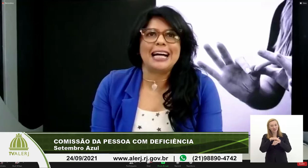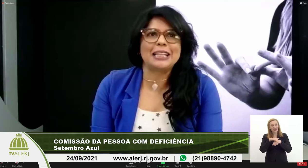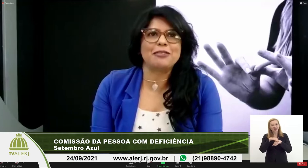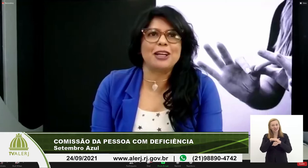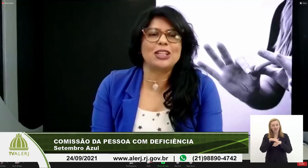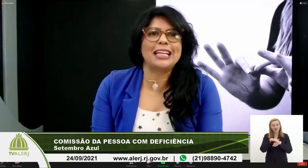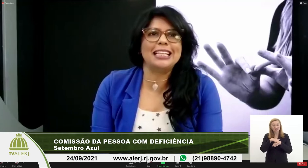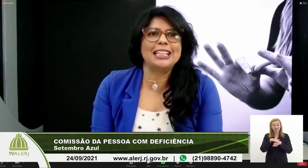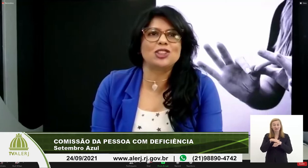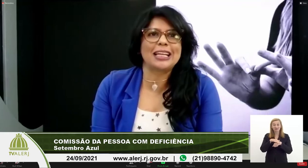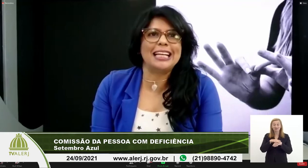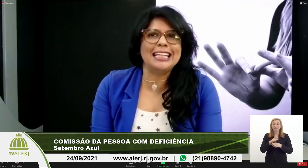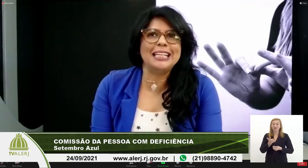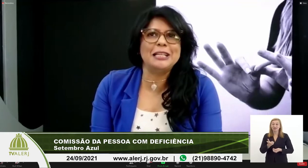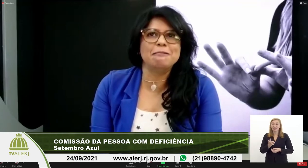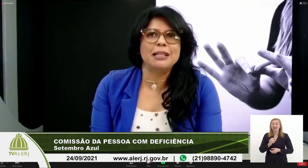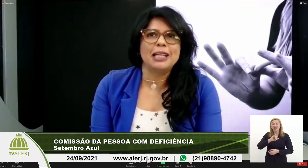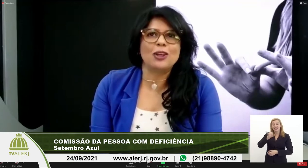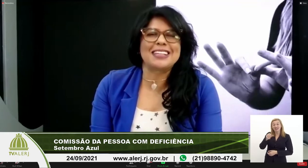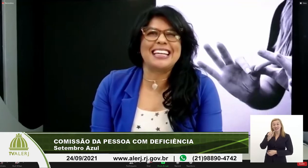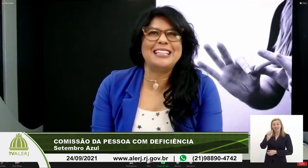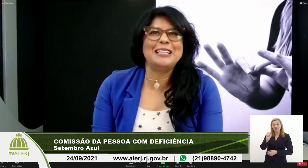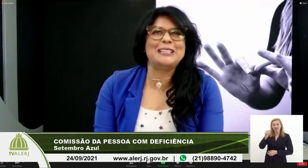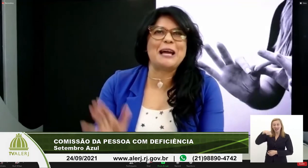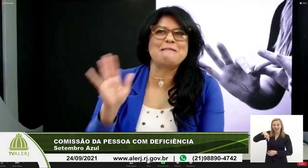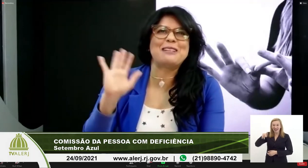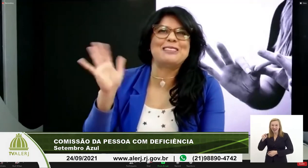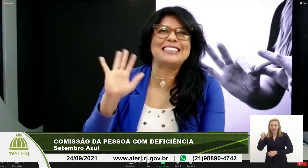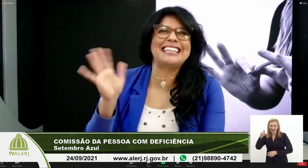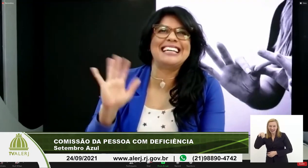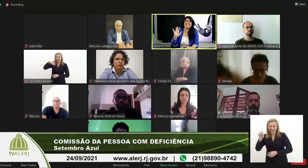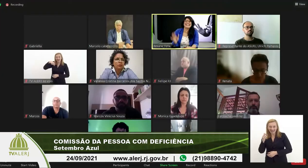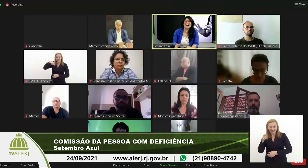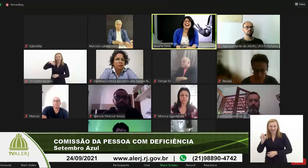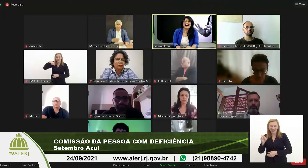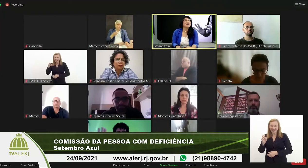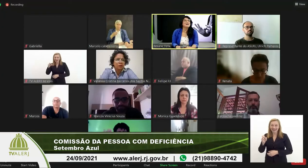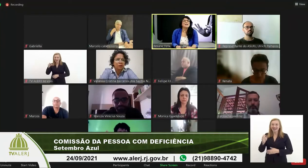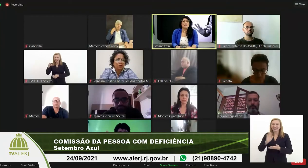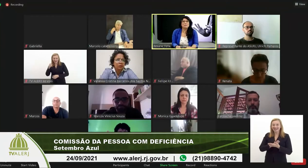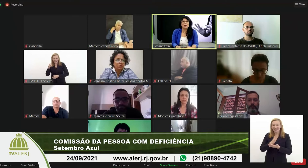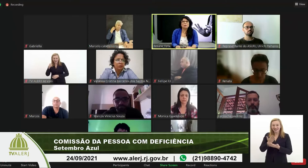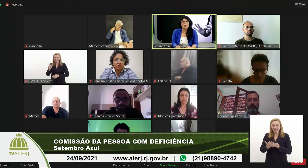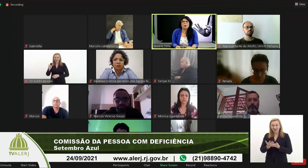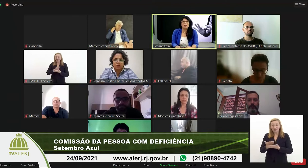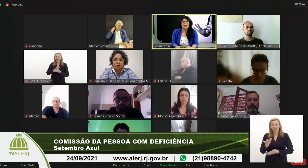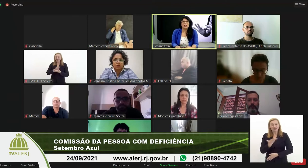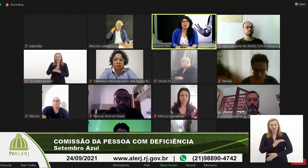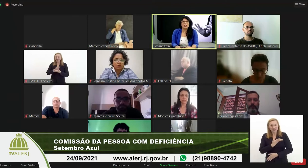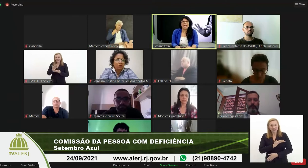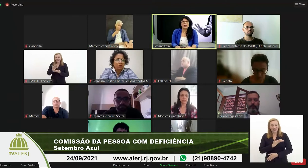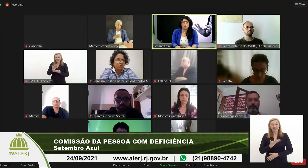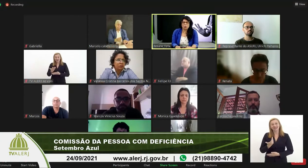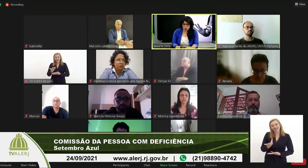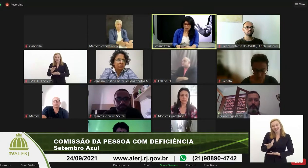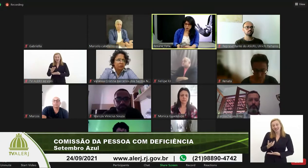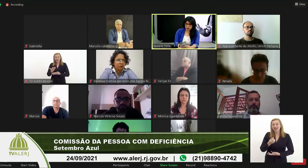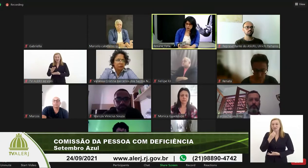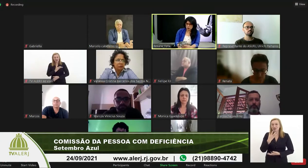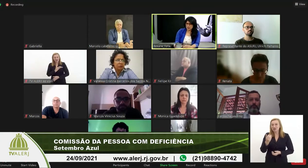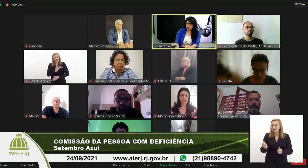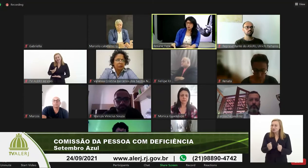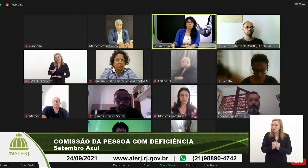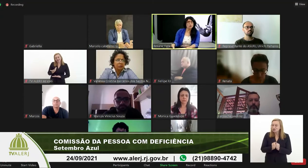através da querida Jaqueline nossa querida intérprete e é muito bom estar aqui com o Bruno